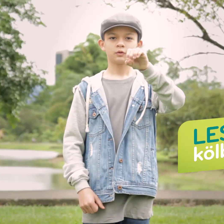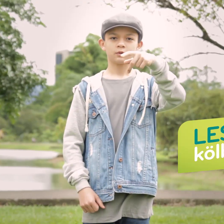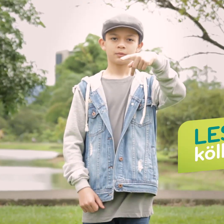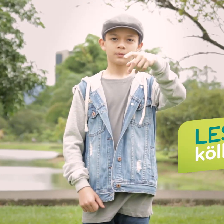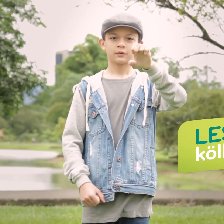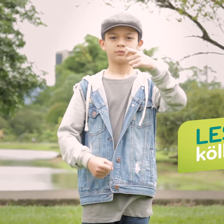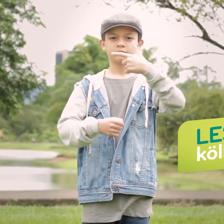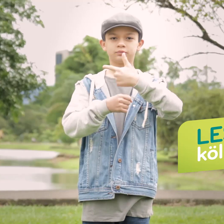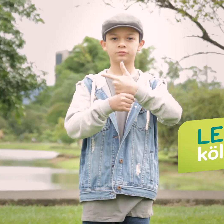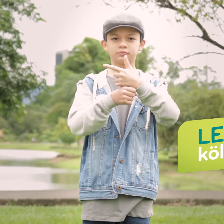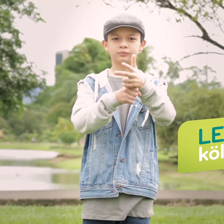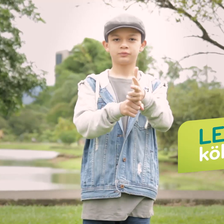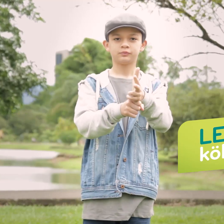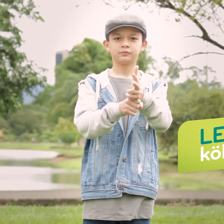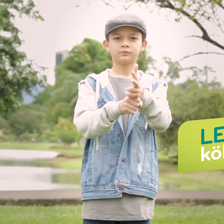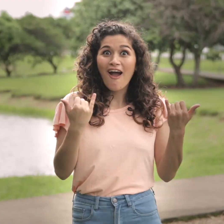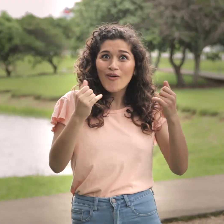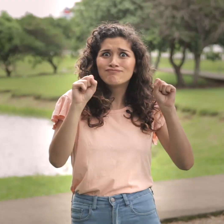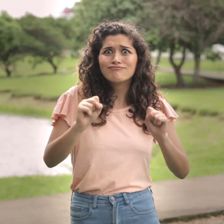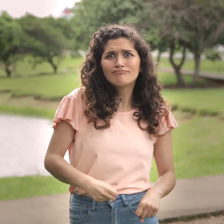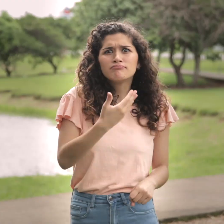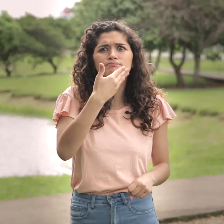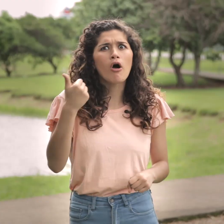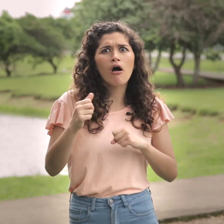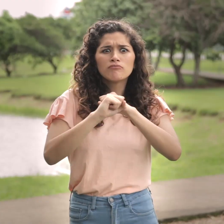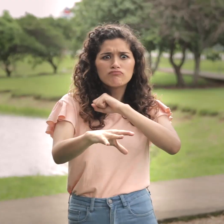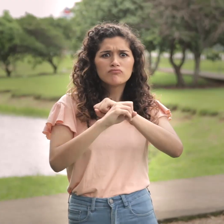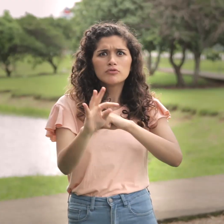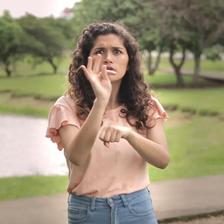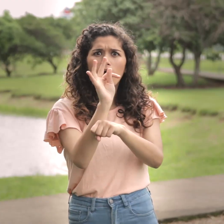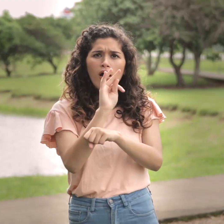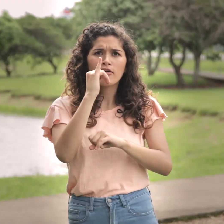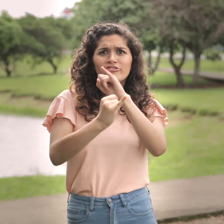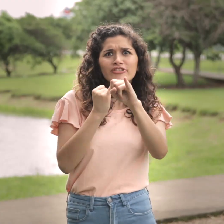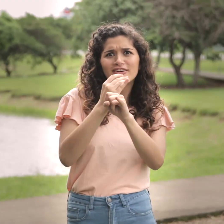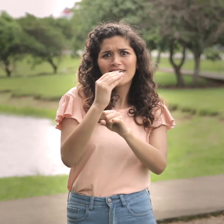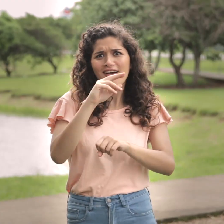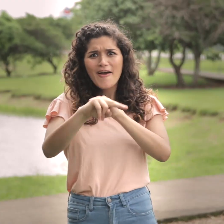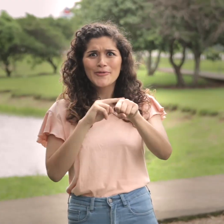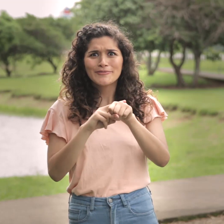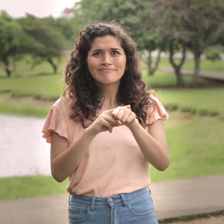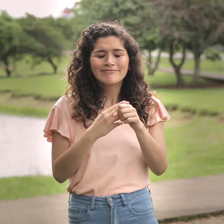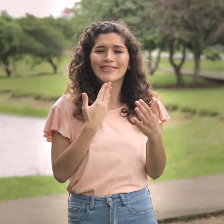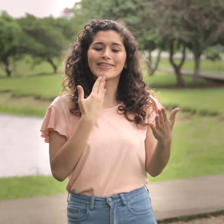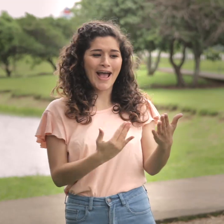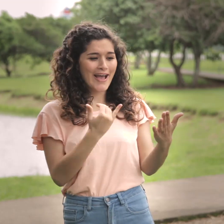Lescope. Ahora podemos ver mucho mejor los programas de televisión nacionales e internacionales